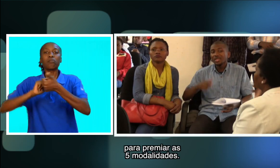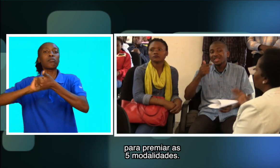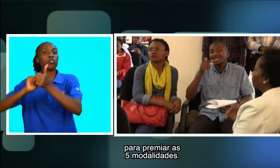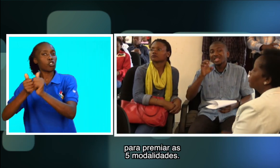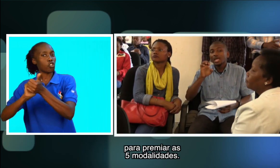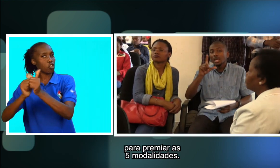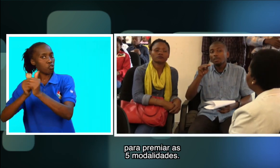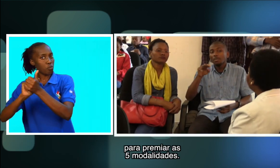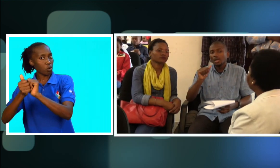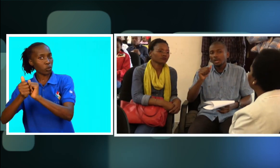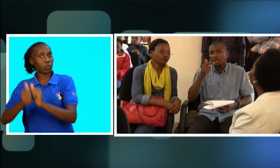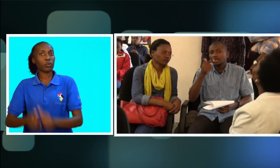modalidades.